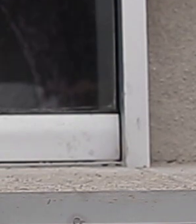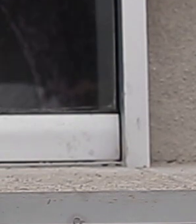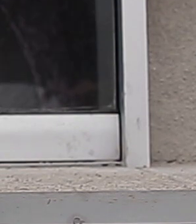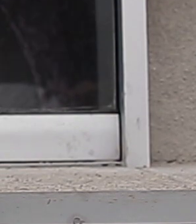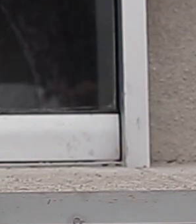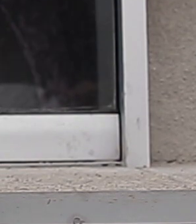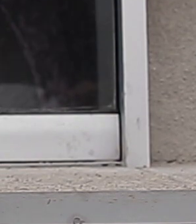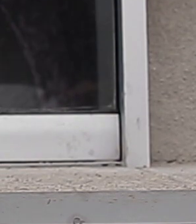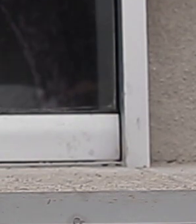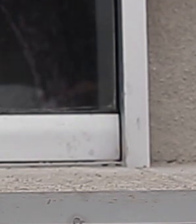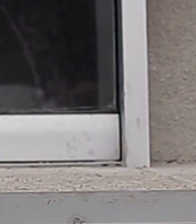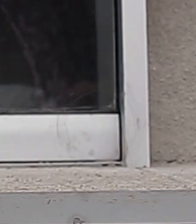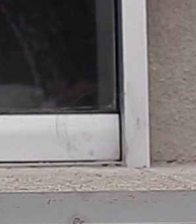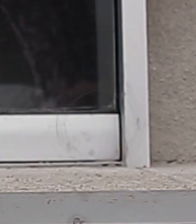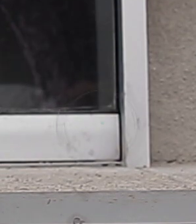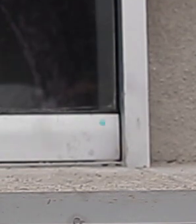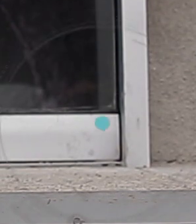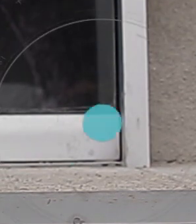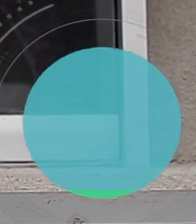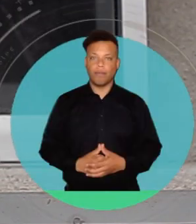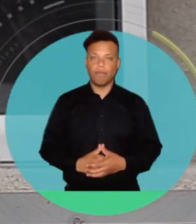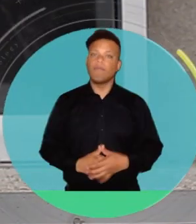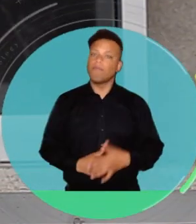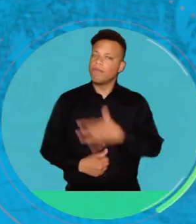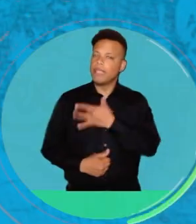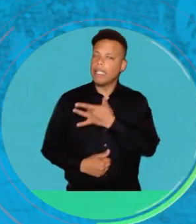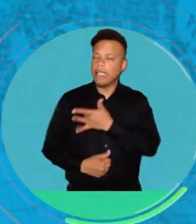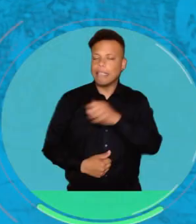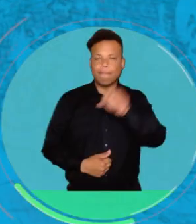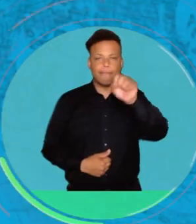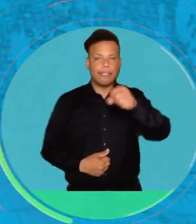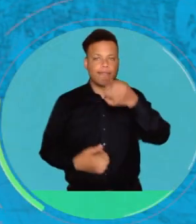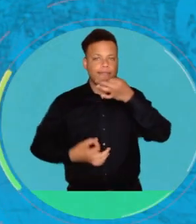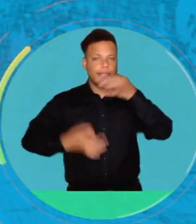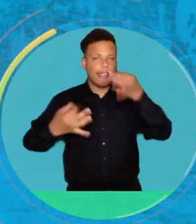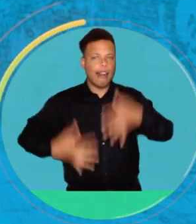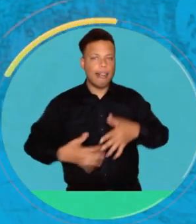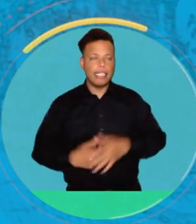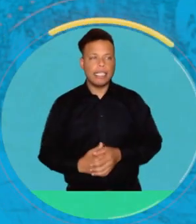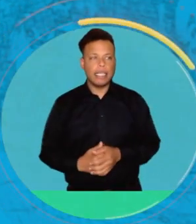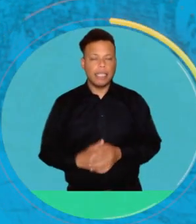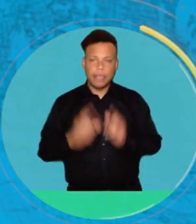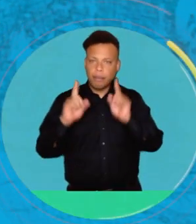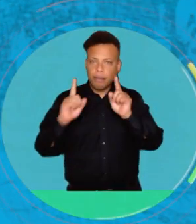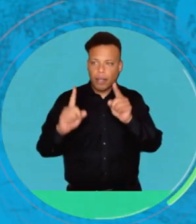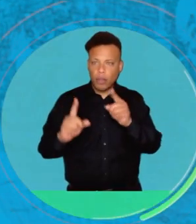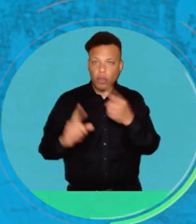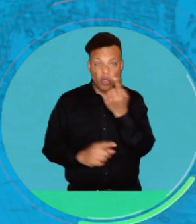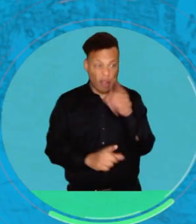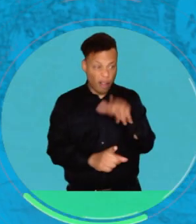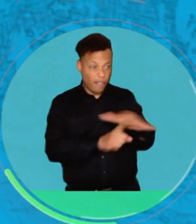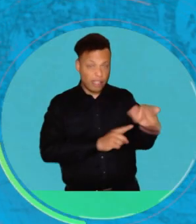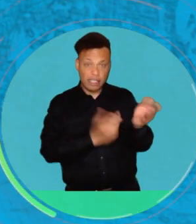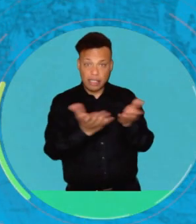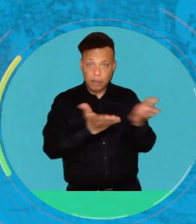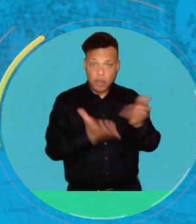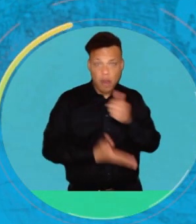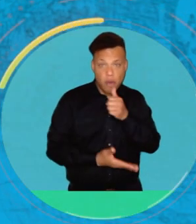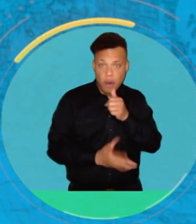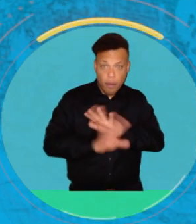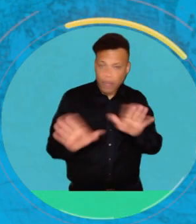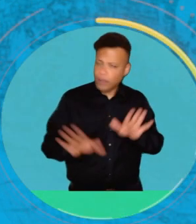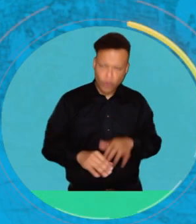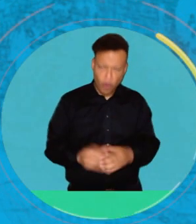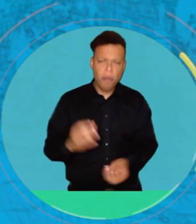incrementar los precios y el valor del servicio. A mí me parece que es una realidad, pero no solamente para este